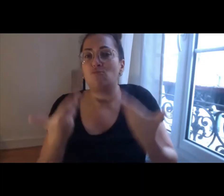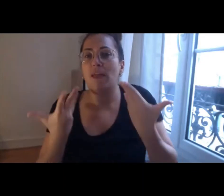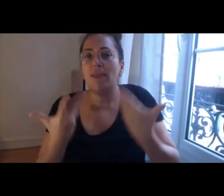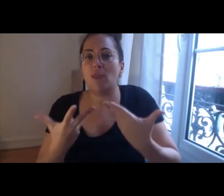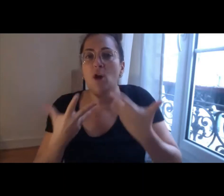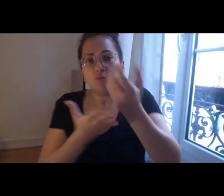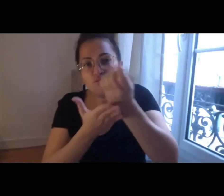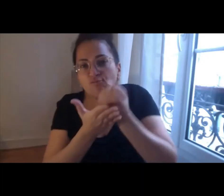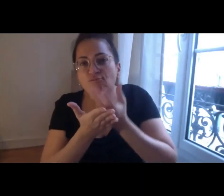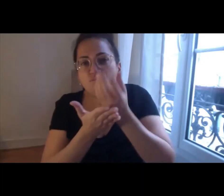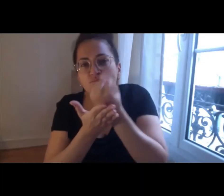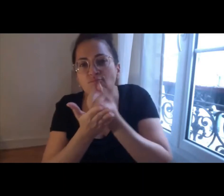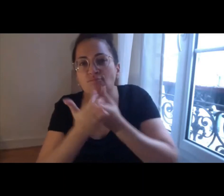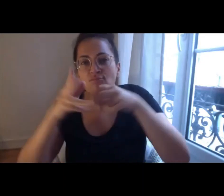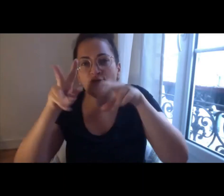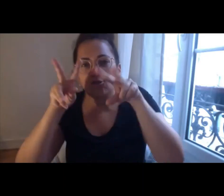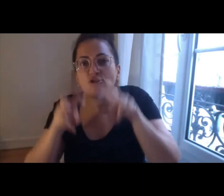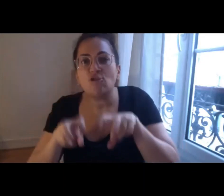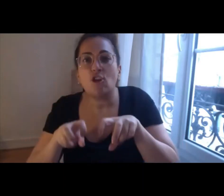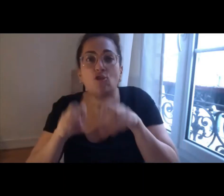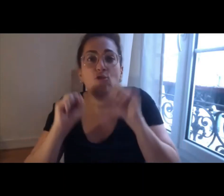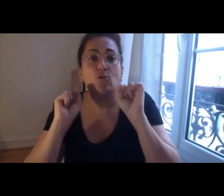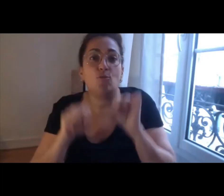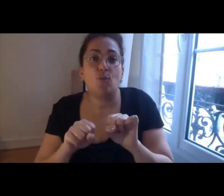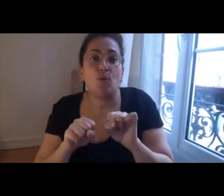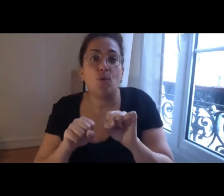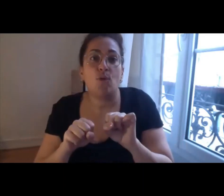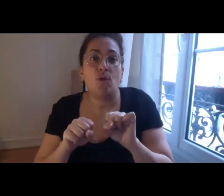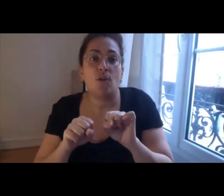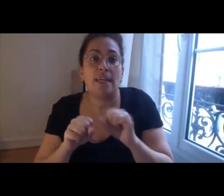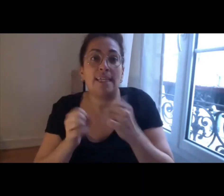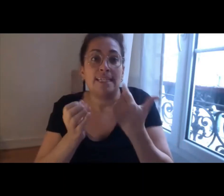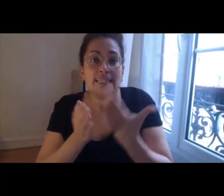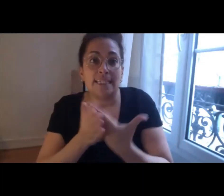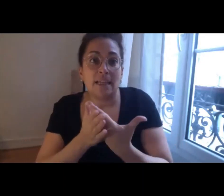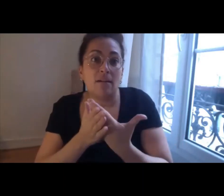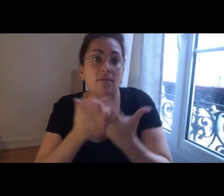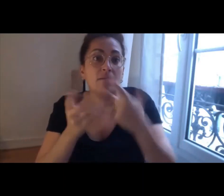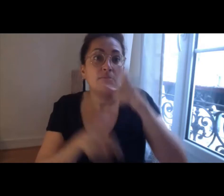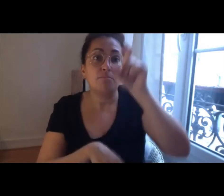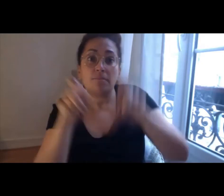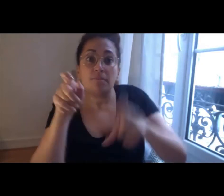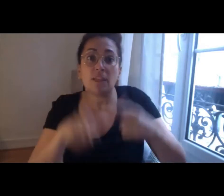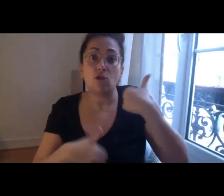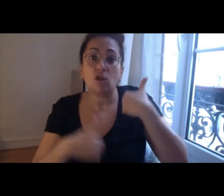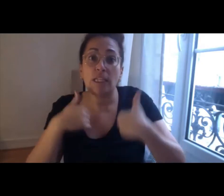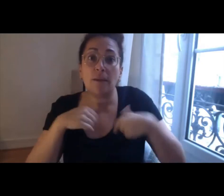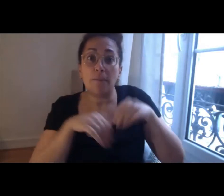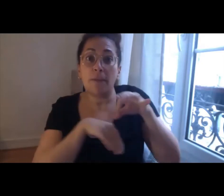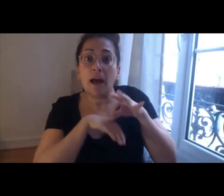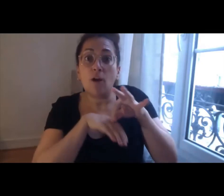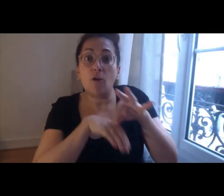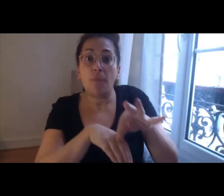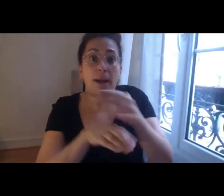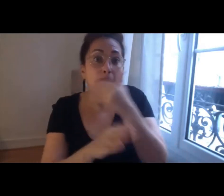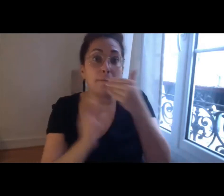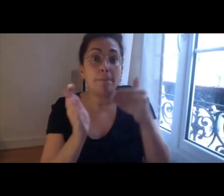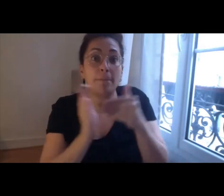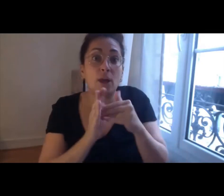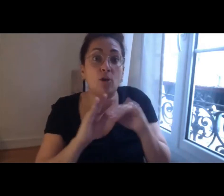effectivement améliorer la question de l'accompagnement des personnes handicapées qui est centrale dans ces